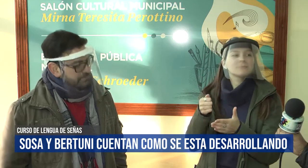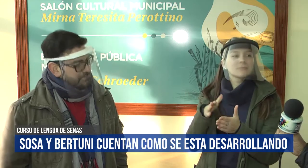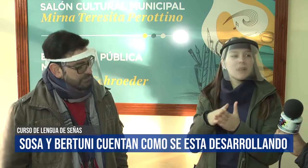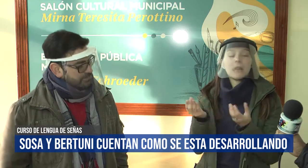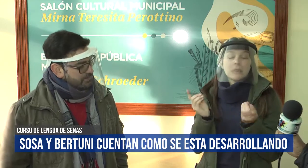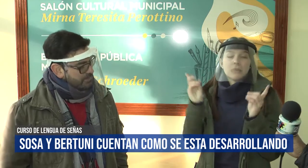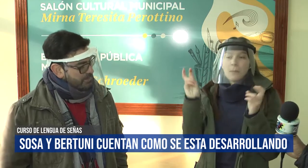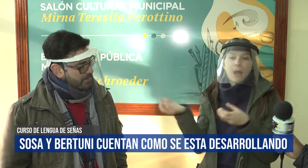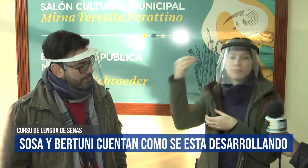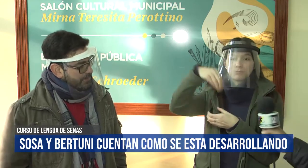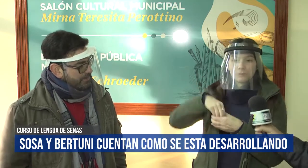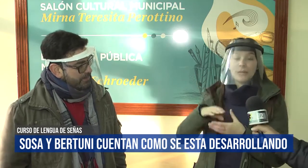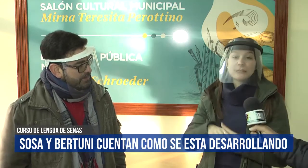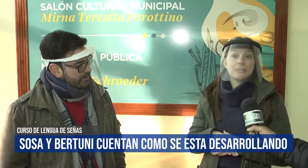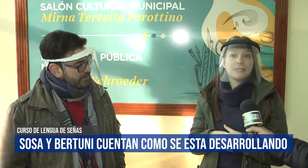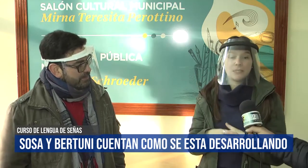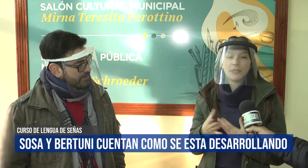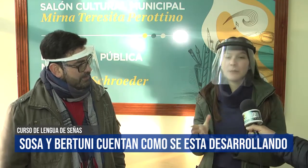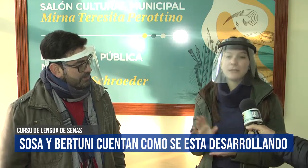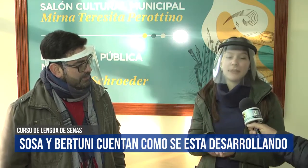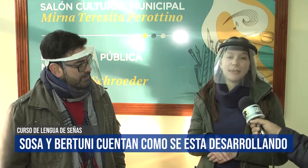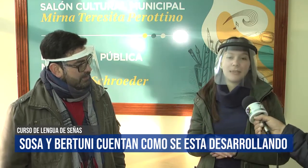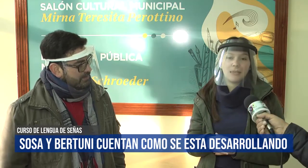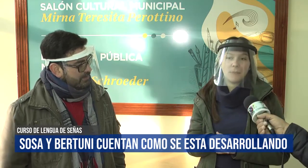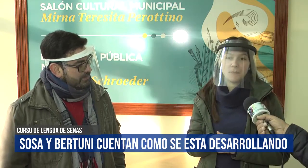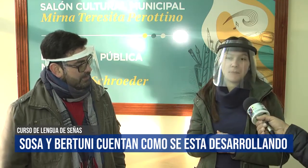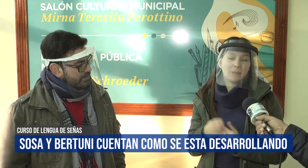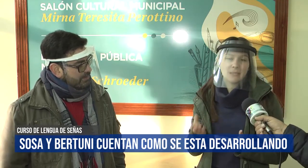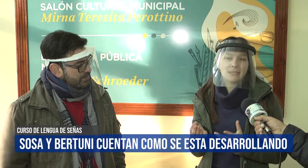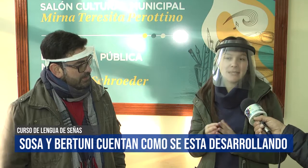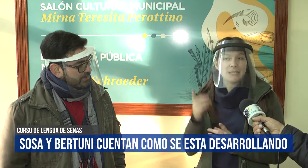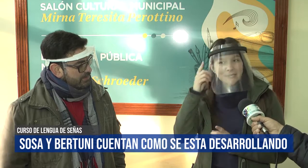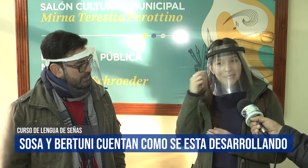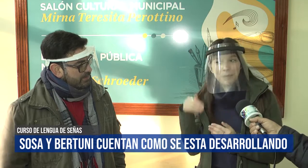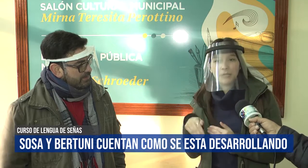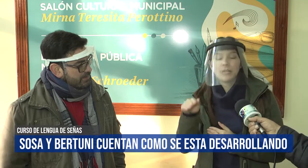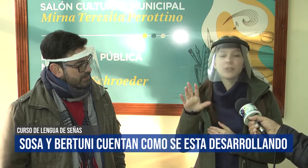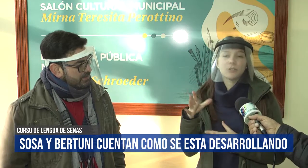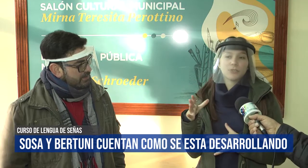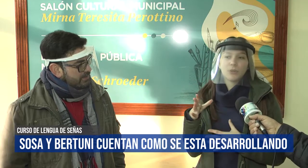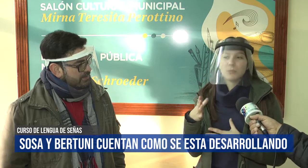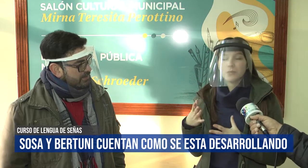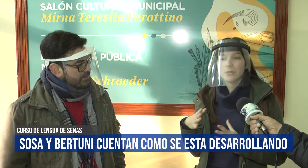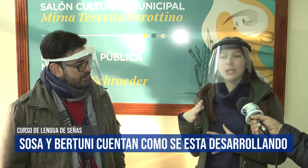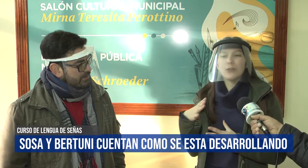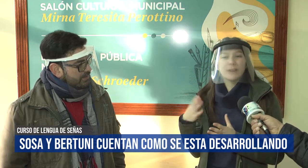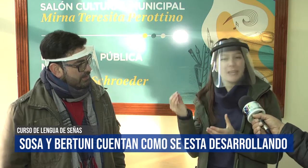inclusión, como te decía recién, ¿no? Sí, totalmente. También es seguir aprendiendo. Yo, como siempre digo, falta